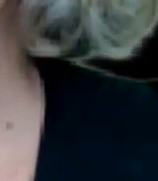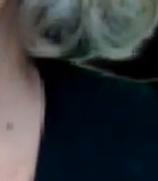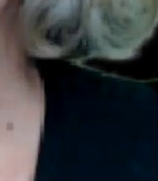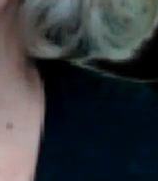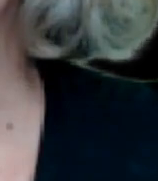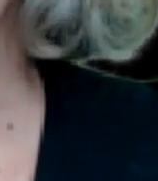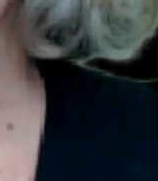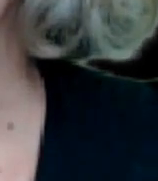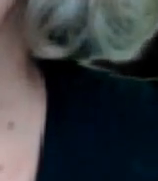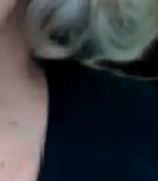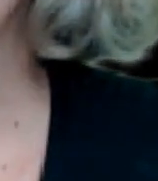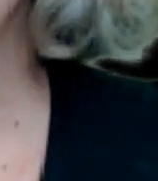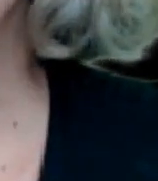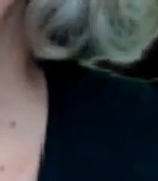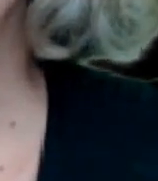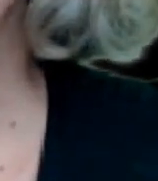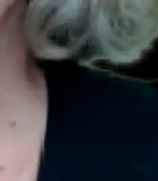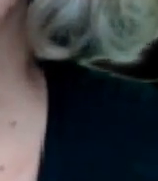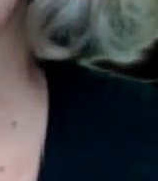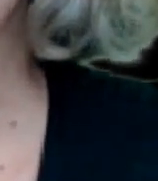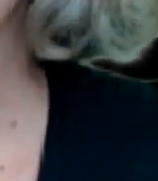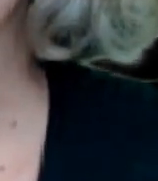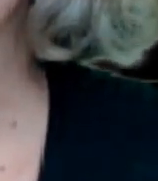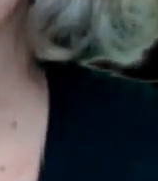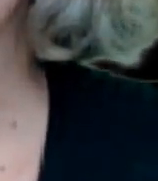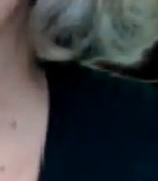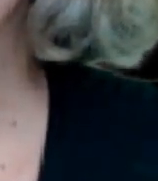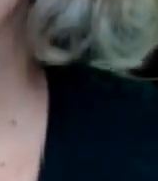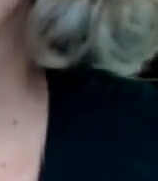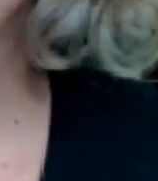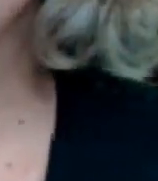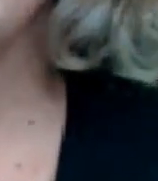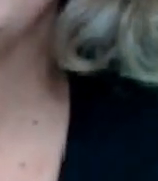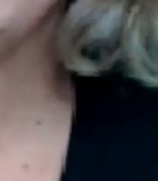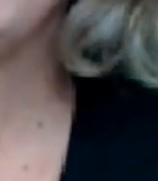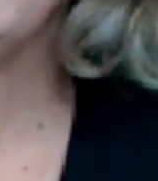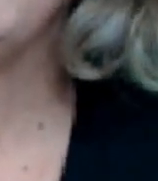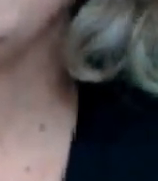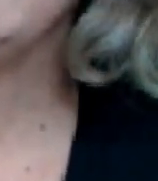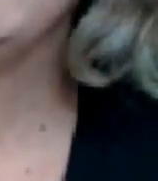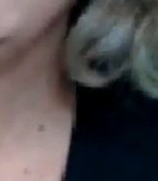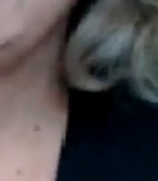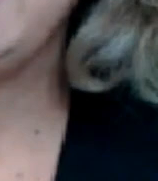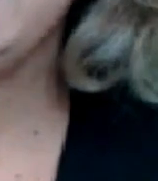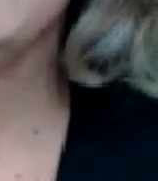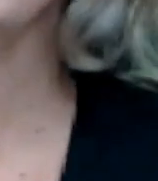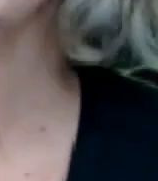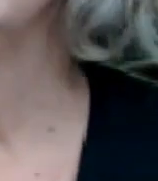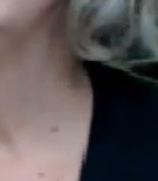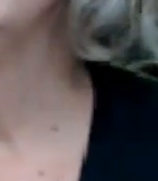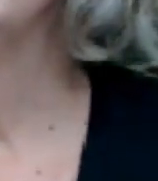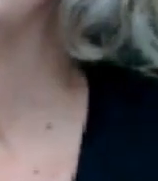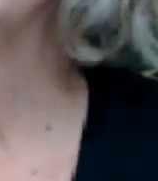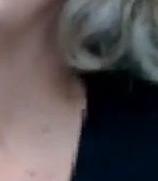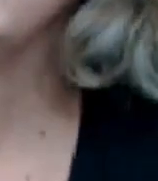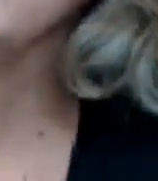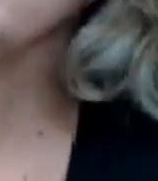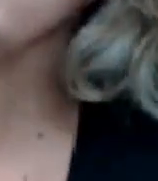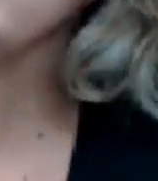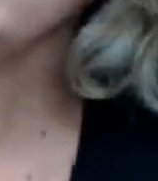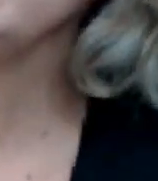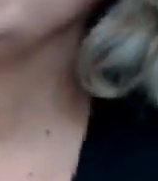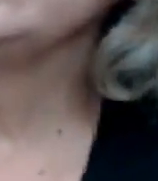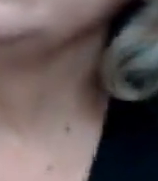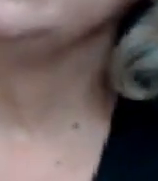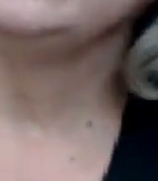una cosa que aquí no no les ganan no les ganan a a ellas yo creo que lo